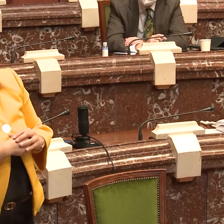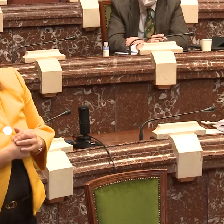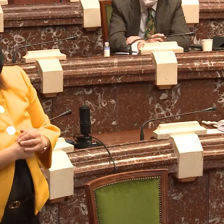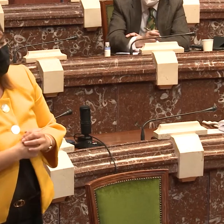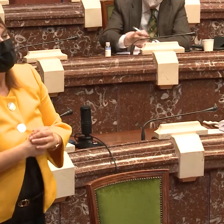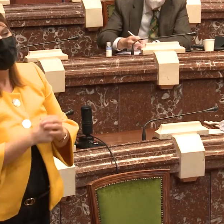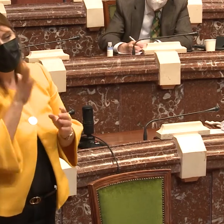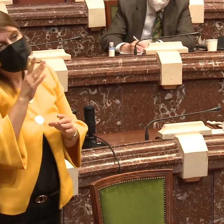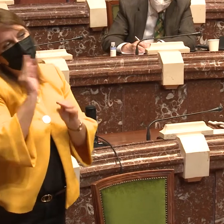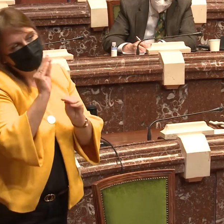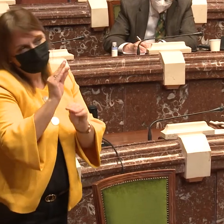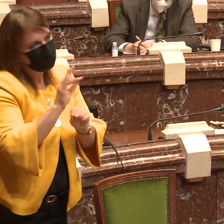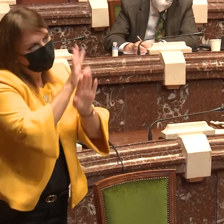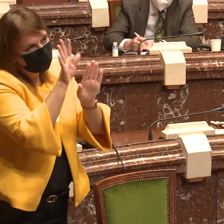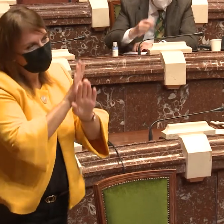buena atención.